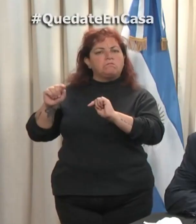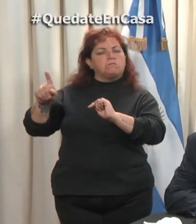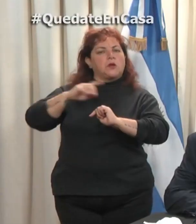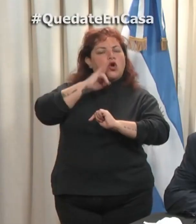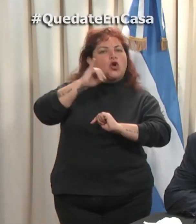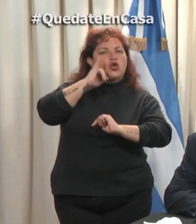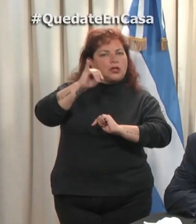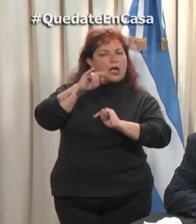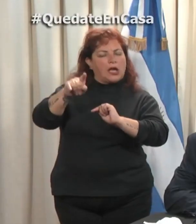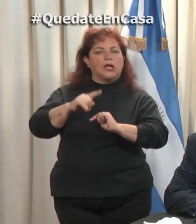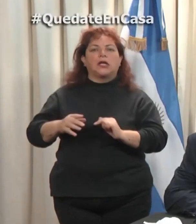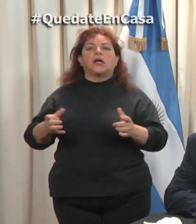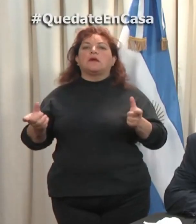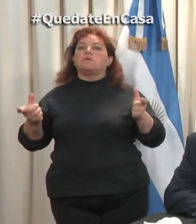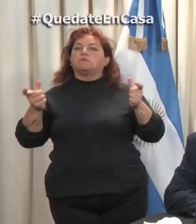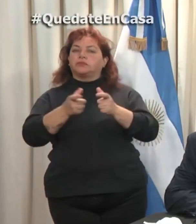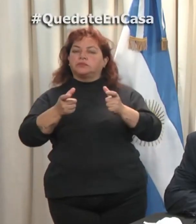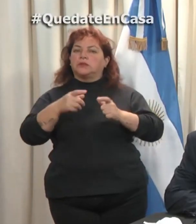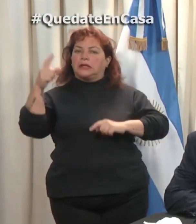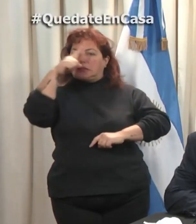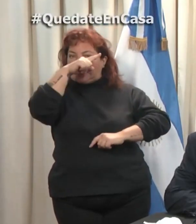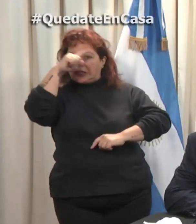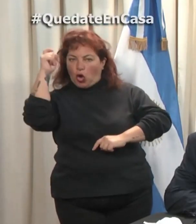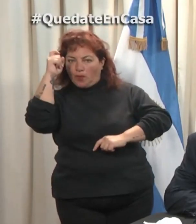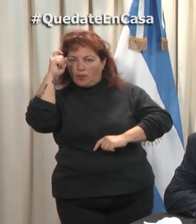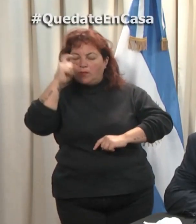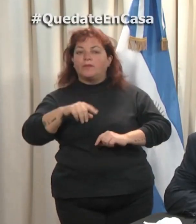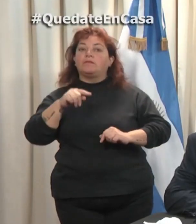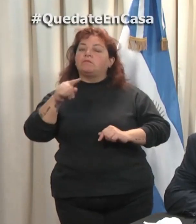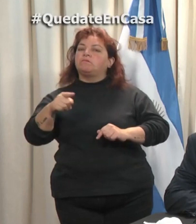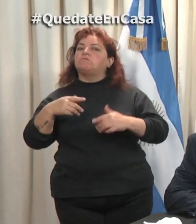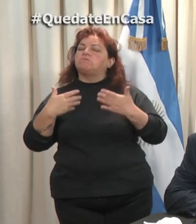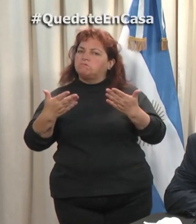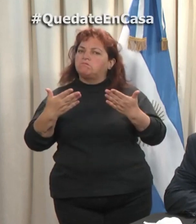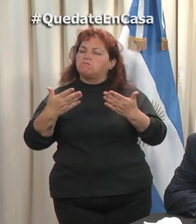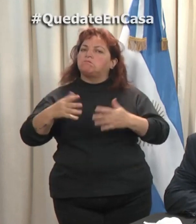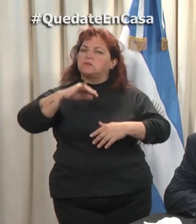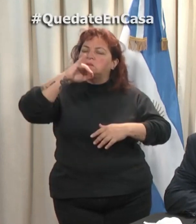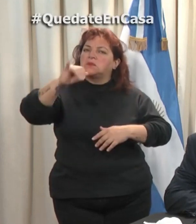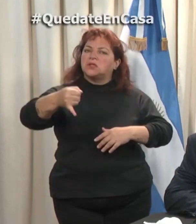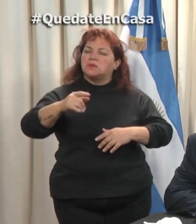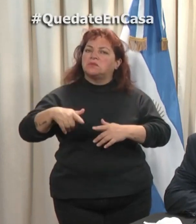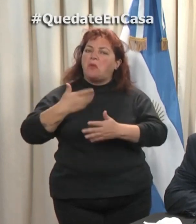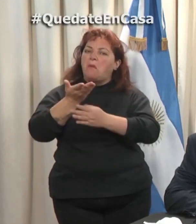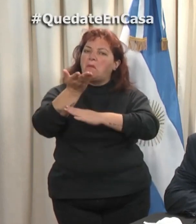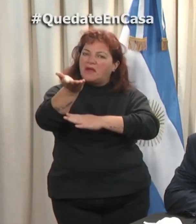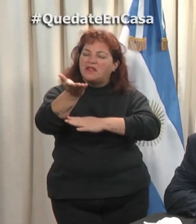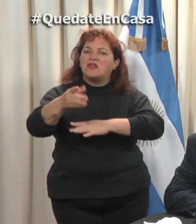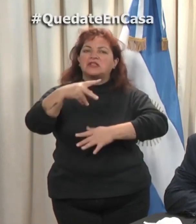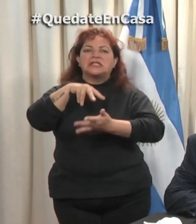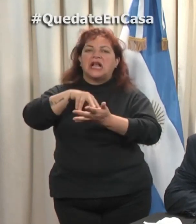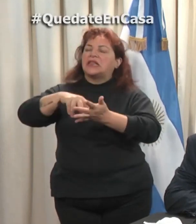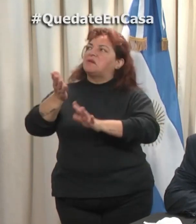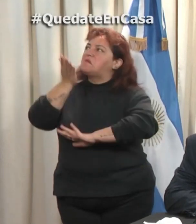La Jefatura de Gabinete de Nación, accediendo a una solicitud que le había hecho el gobierno de la